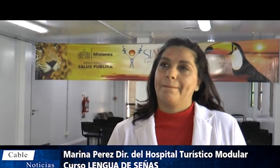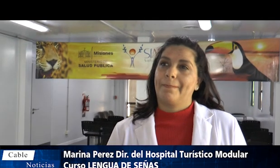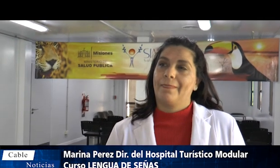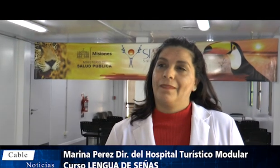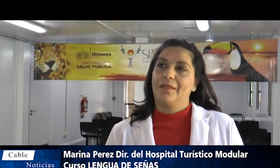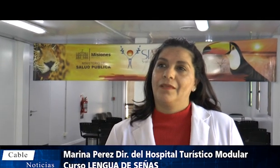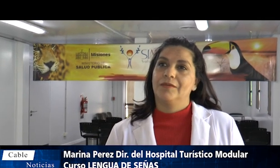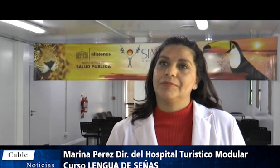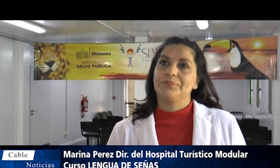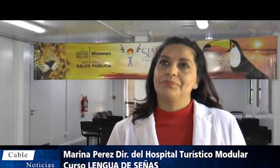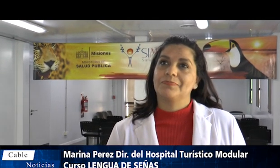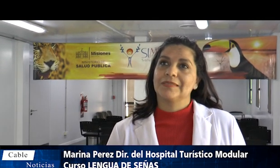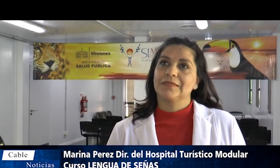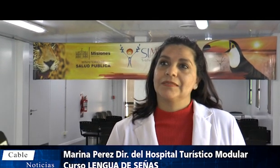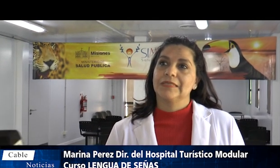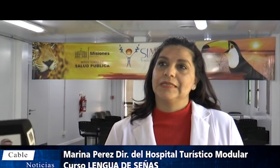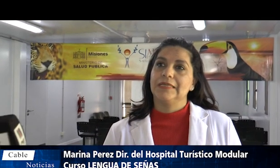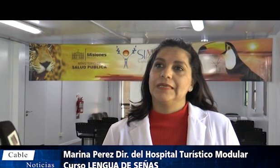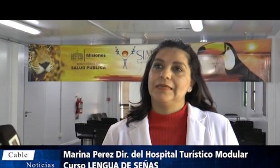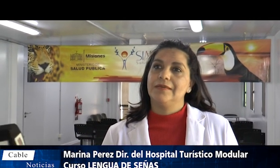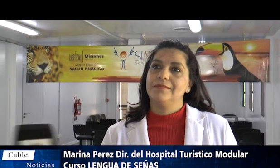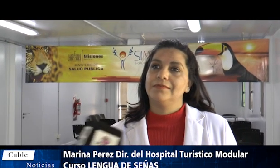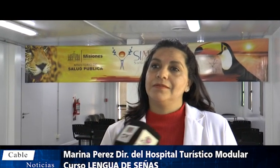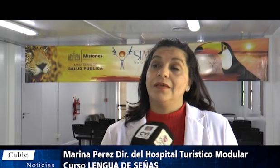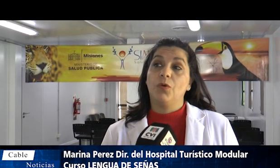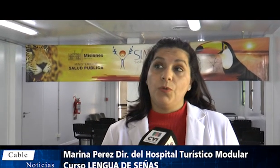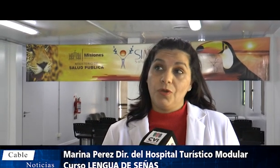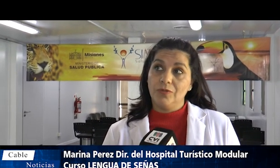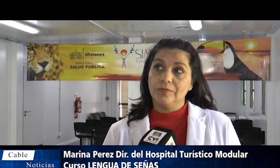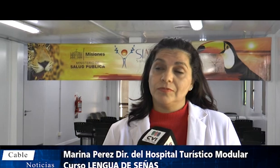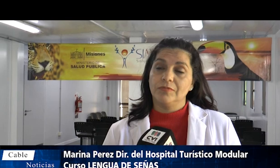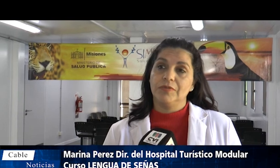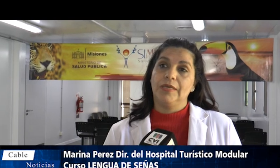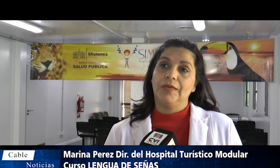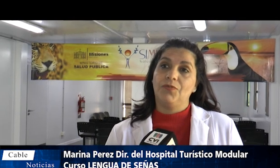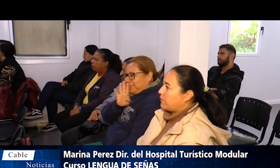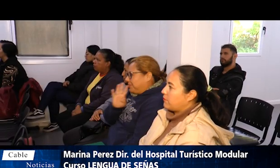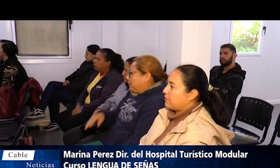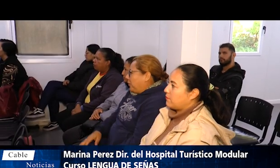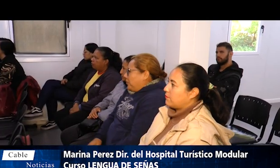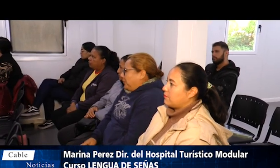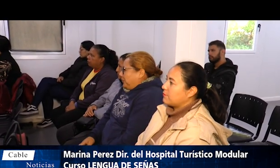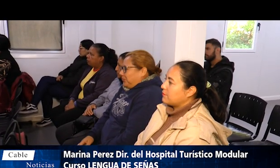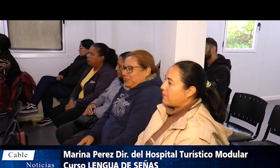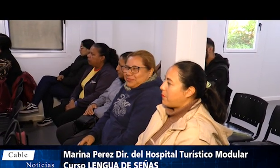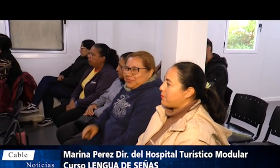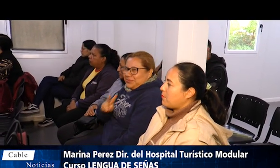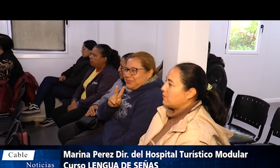duraría el curso? ¿Hasta qué mes aproximadamente? En junio, fines de noviembre finalizaría nuestra